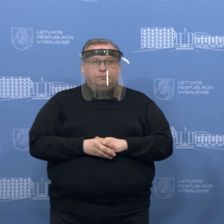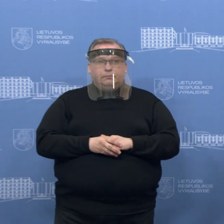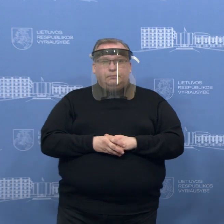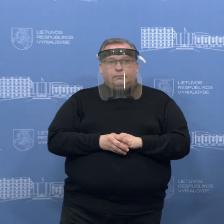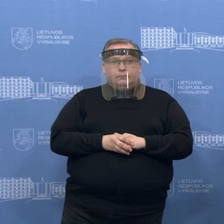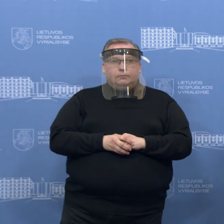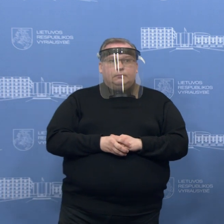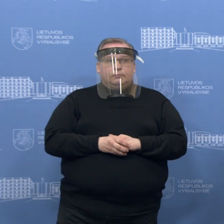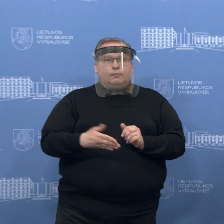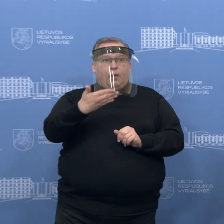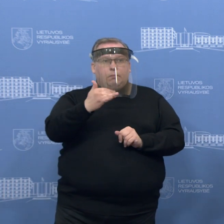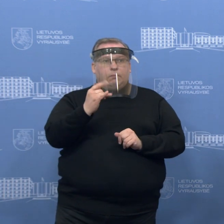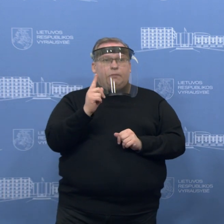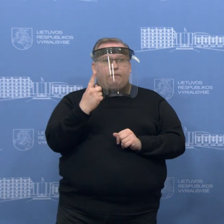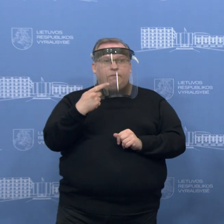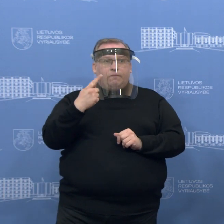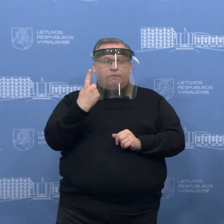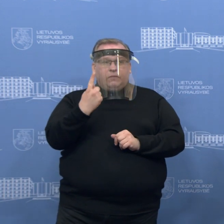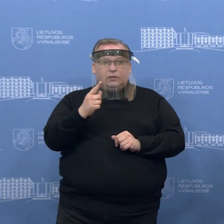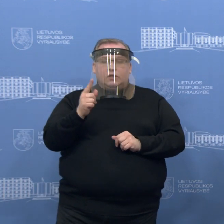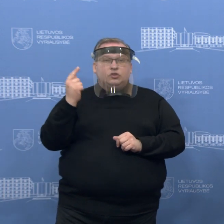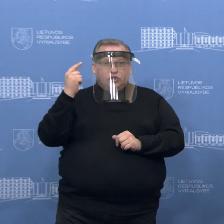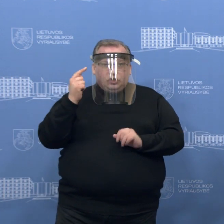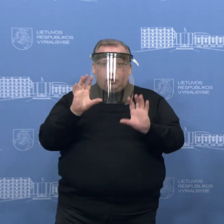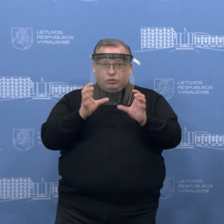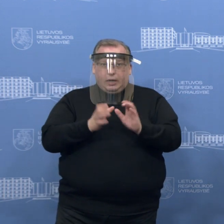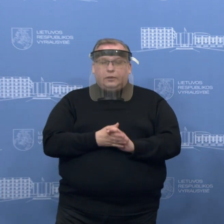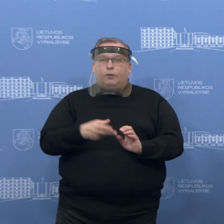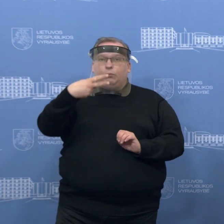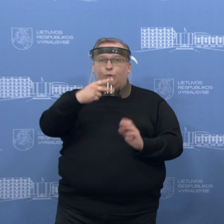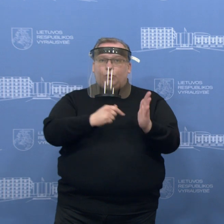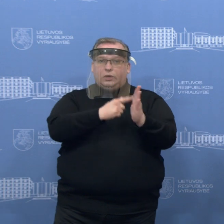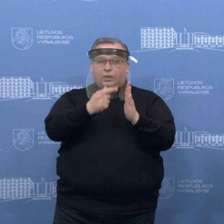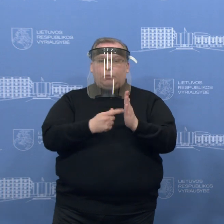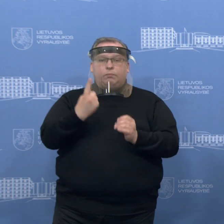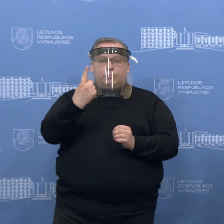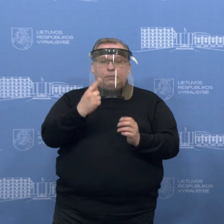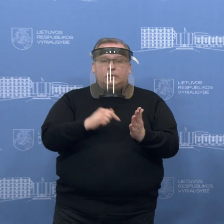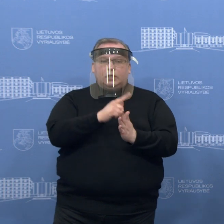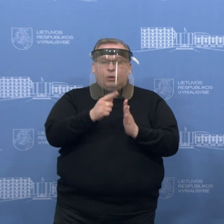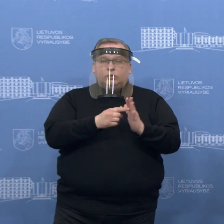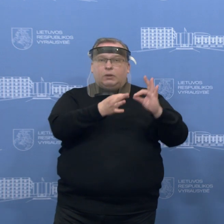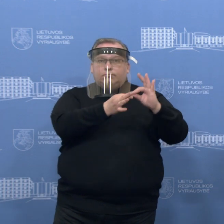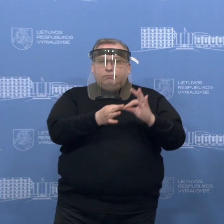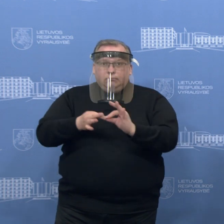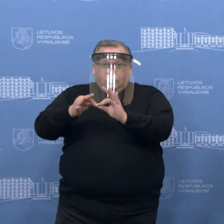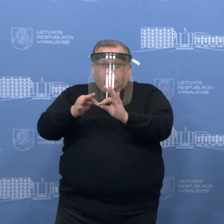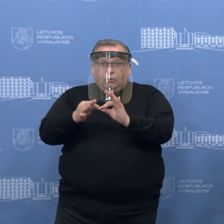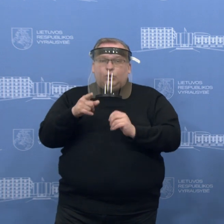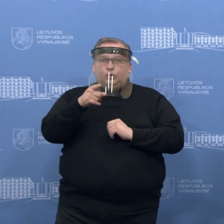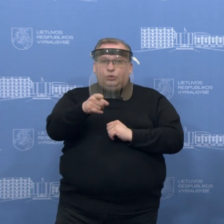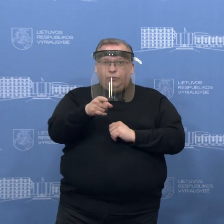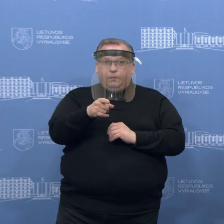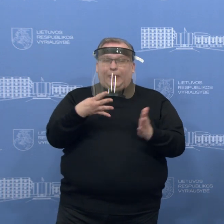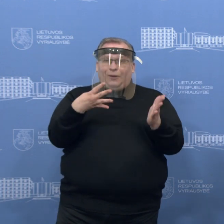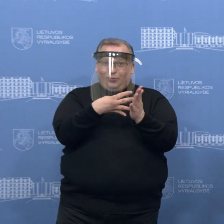Simona Kvederite, M1 žinios. Labad viena. Du klausimai. Vienas klausimas susijęs su ta kontrolės